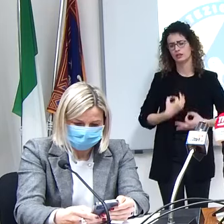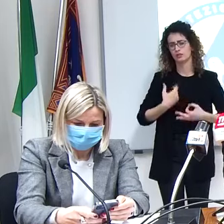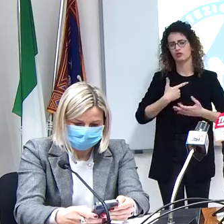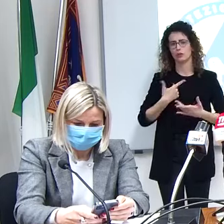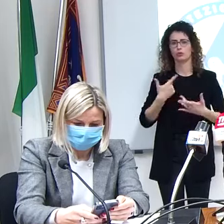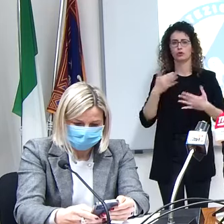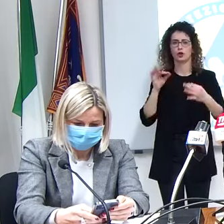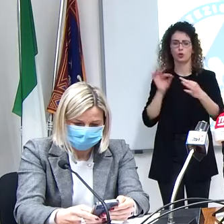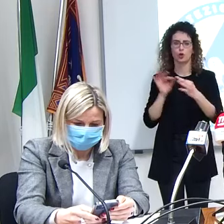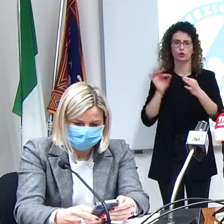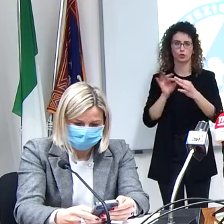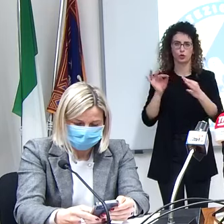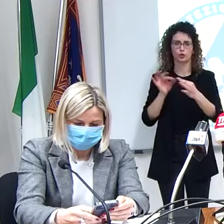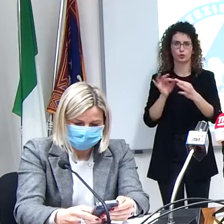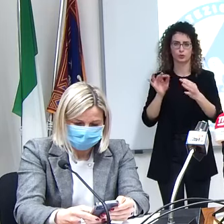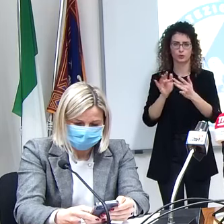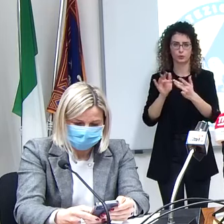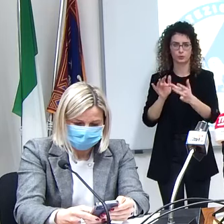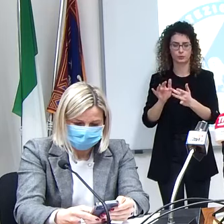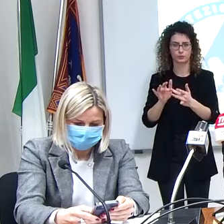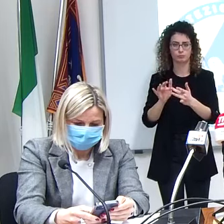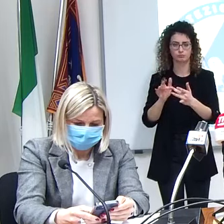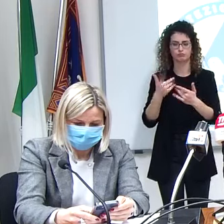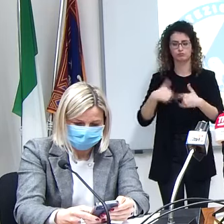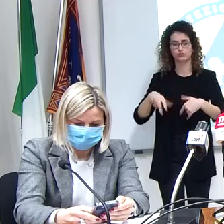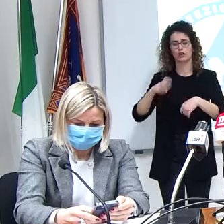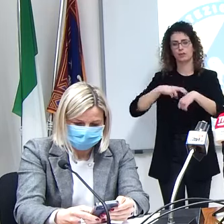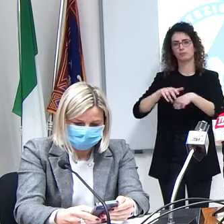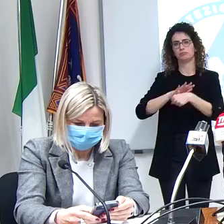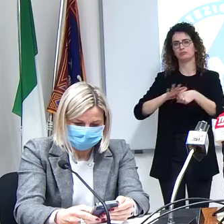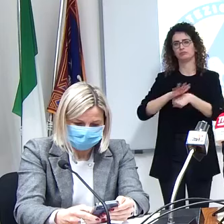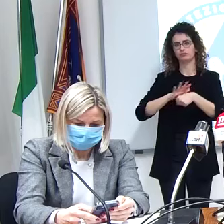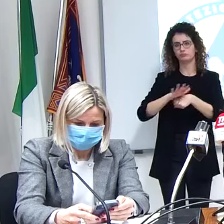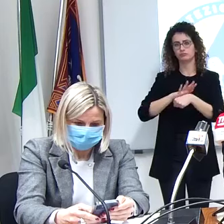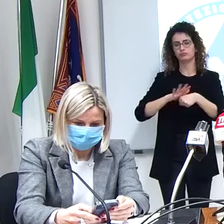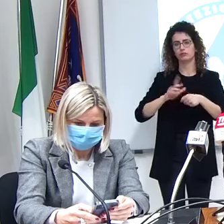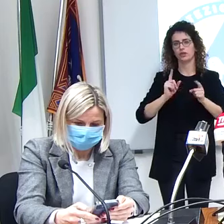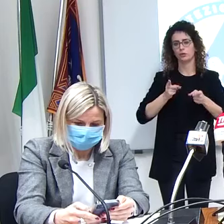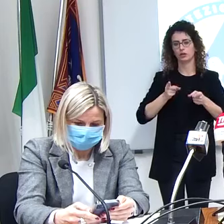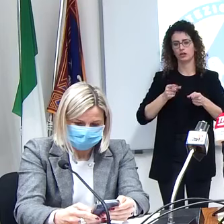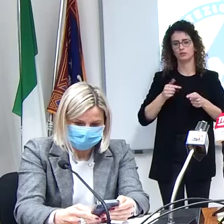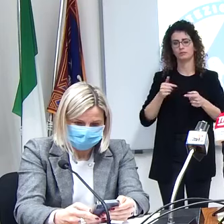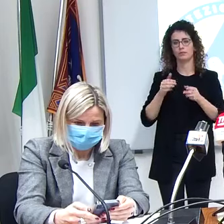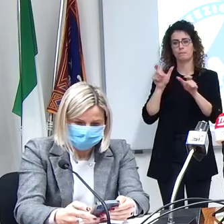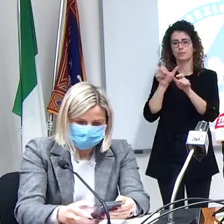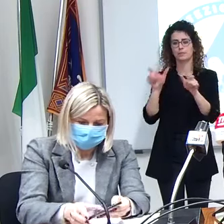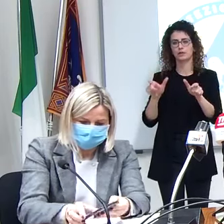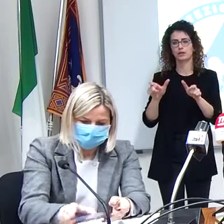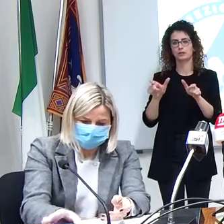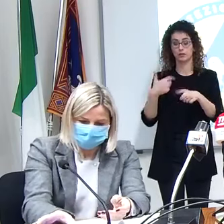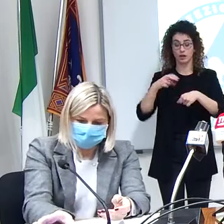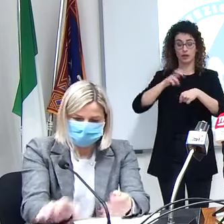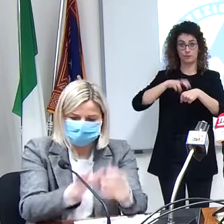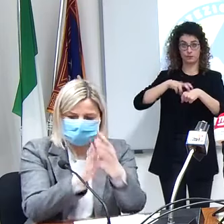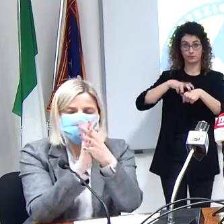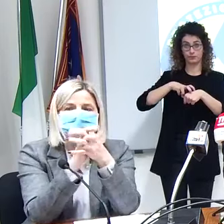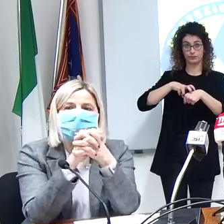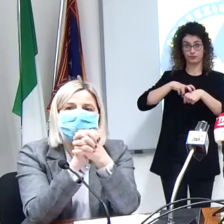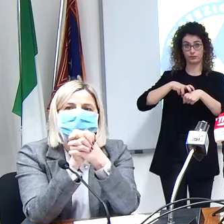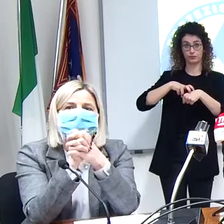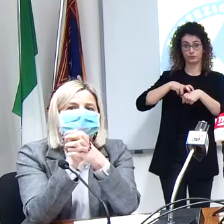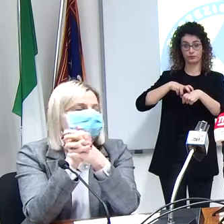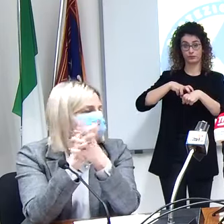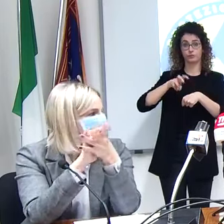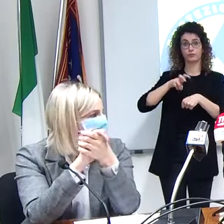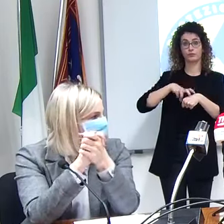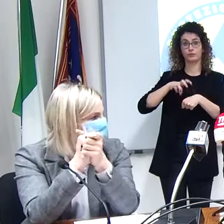avuto con i medici di medicina generale che i pazienti vengono che questi medici si prendono carico e